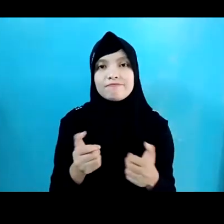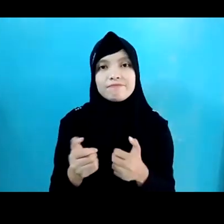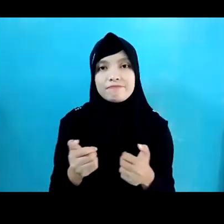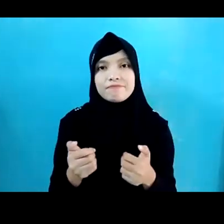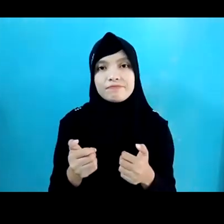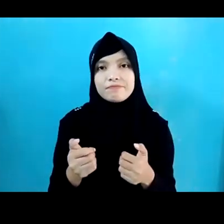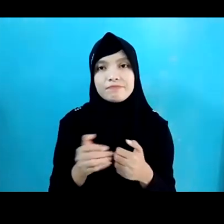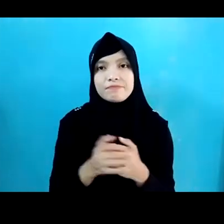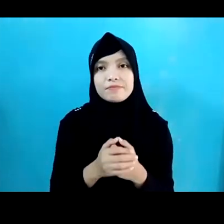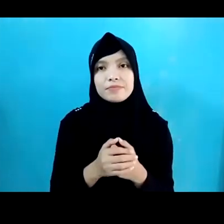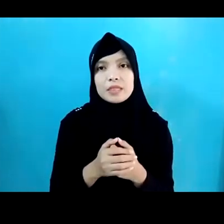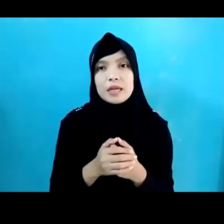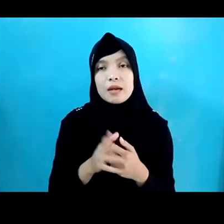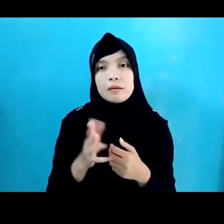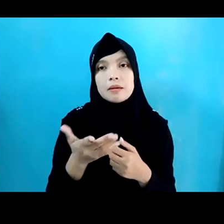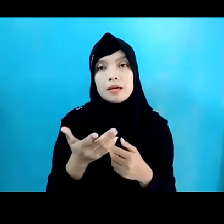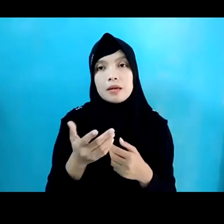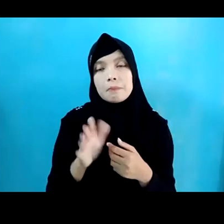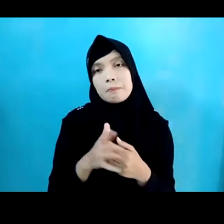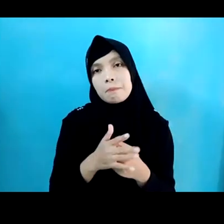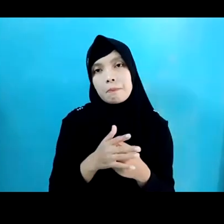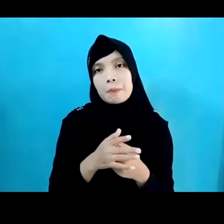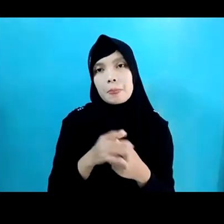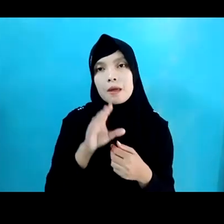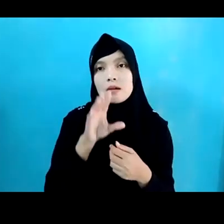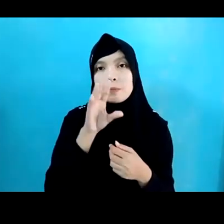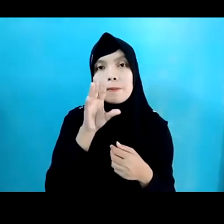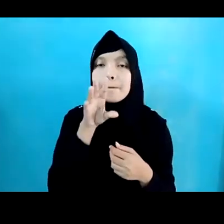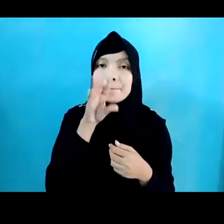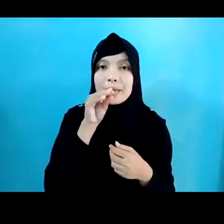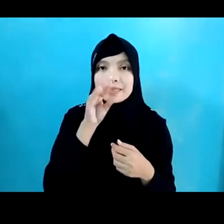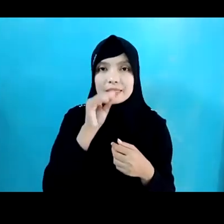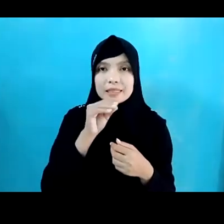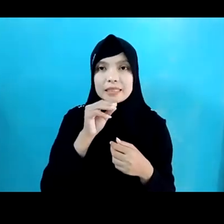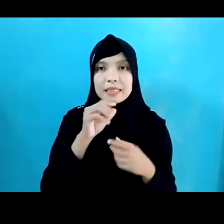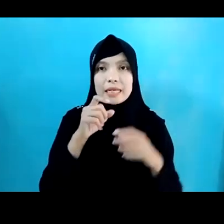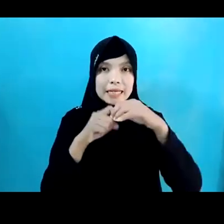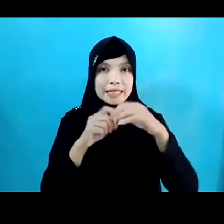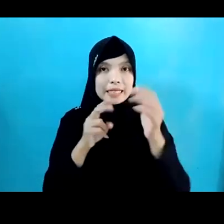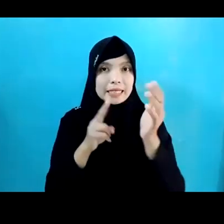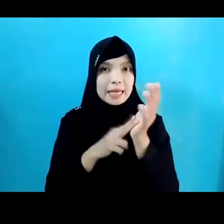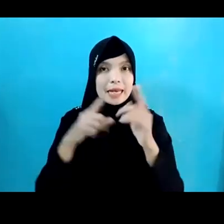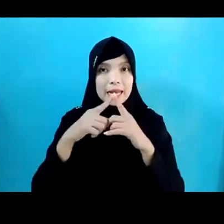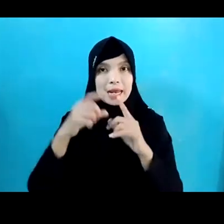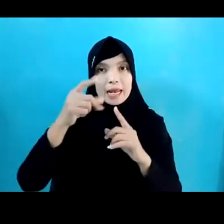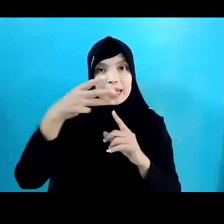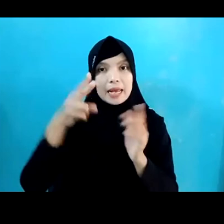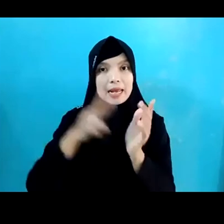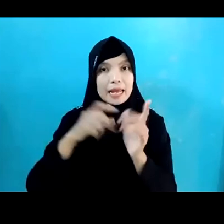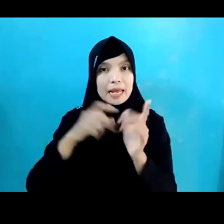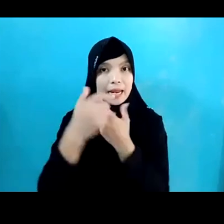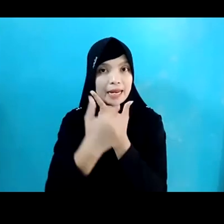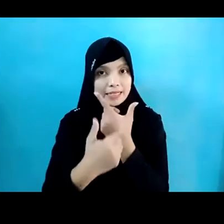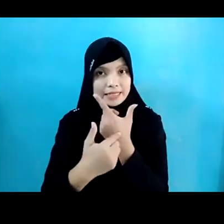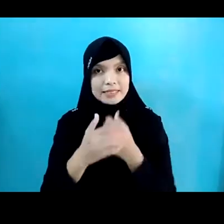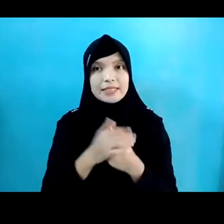kolom Chat Dengan Memention Username Q&A Randy Jadi di kolom Chat ya Bukan di kolom Q&A